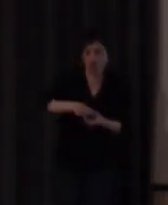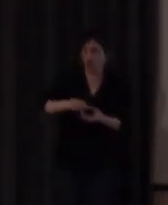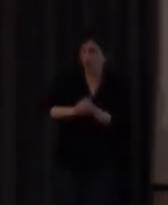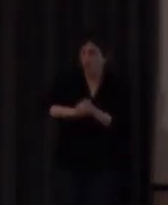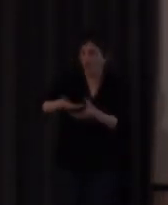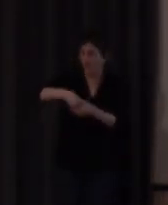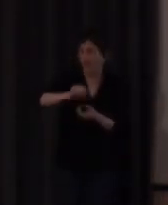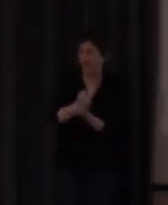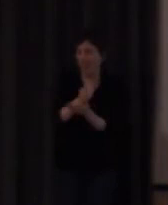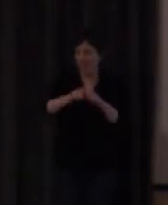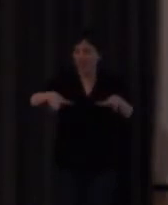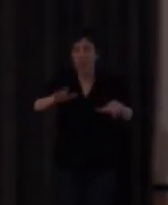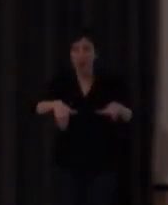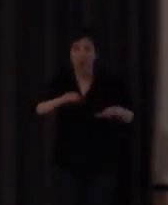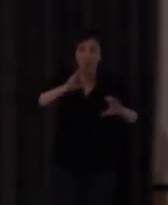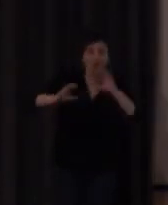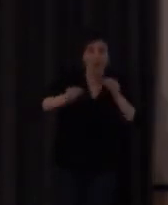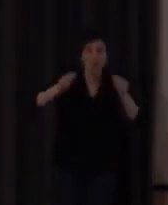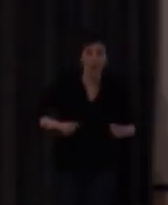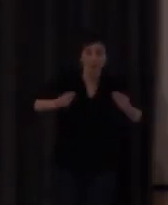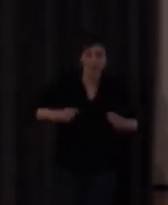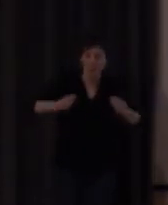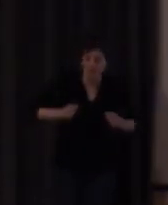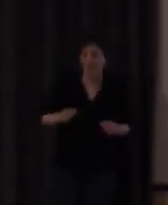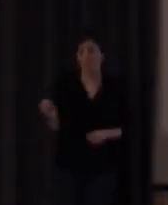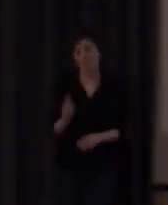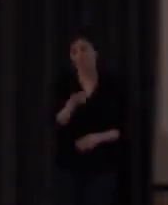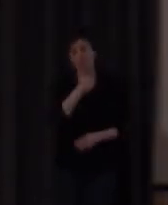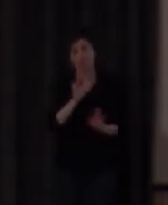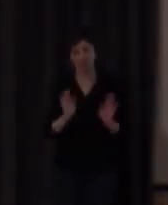comunicación no fluye de la misma manera bien